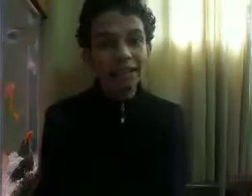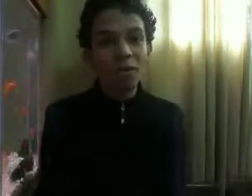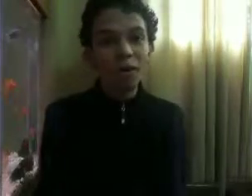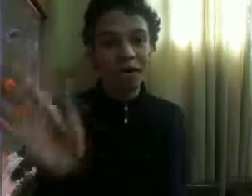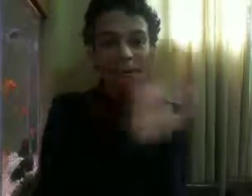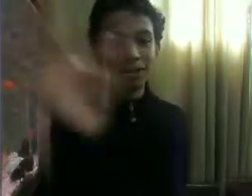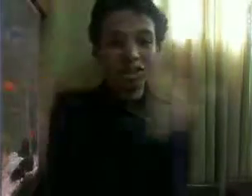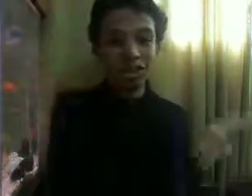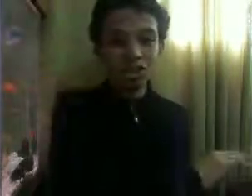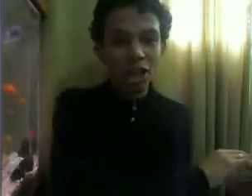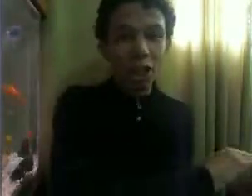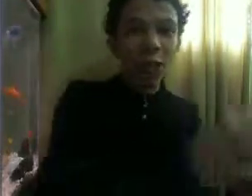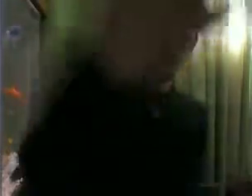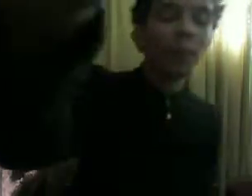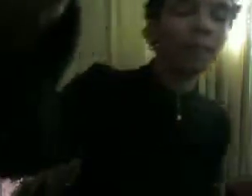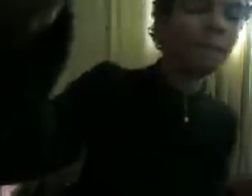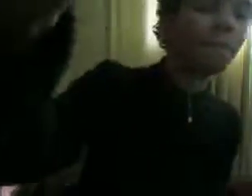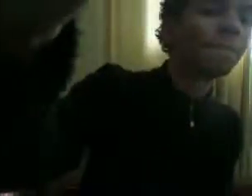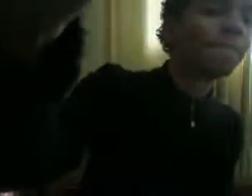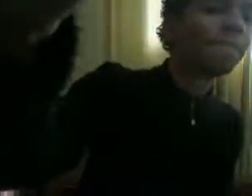então Um abraço para vocês Tchau Tchau